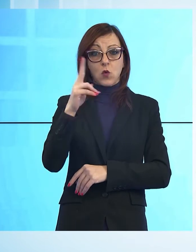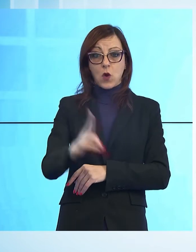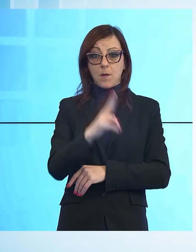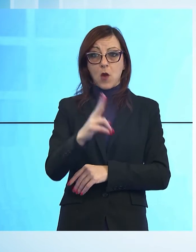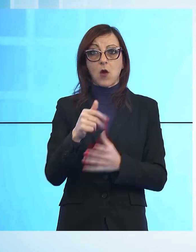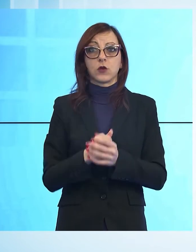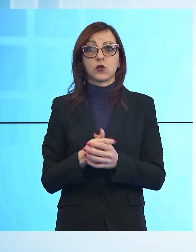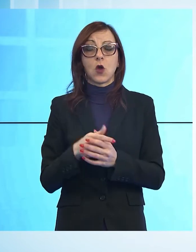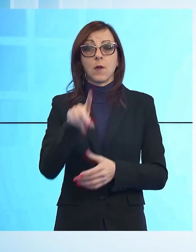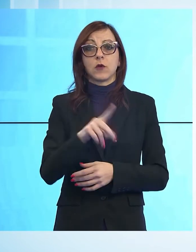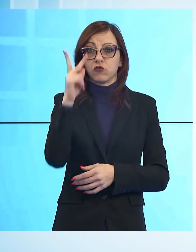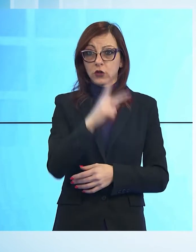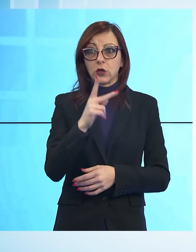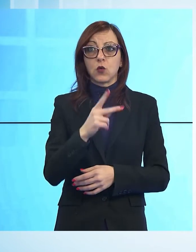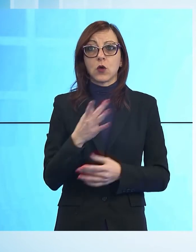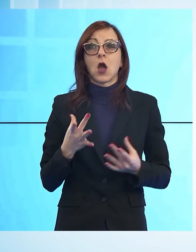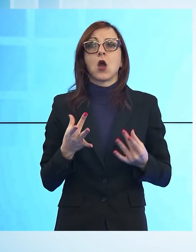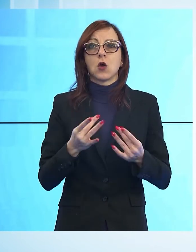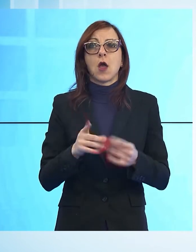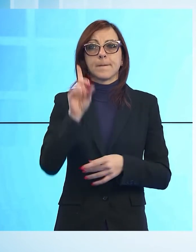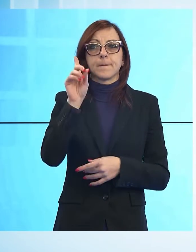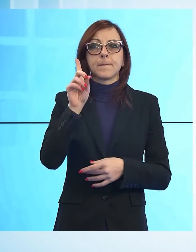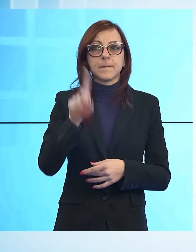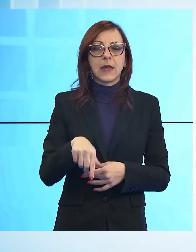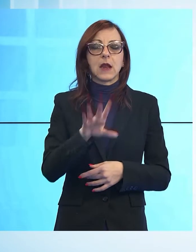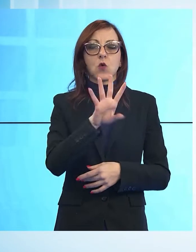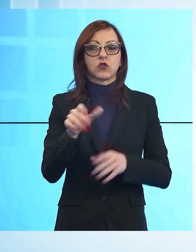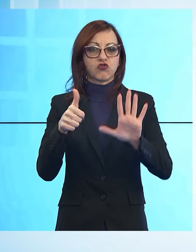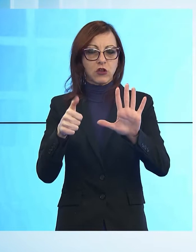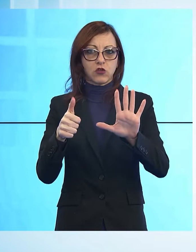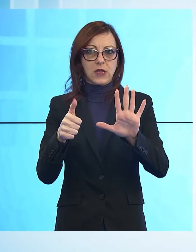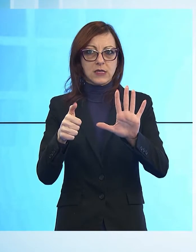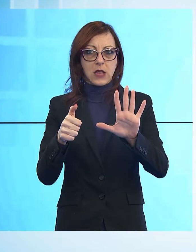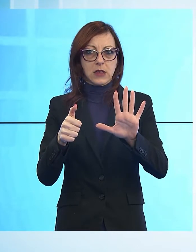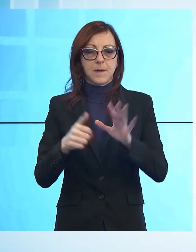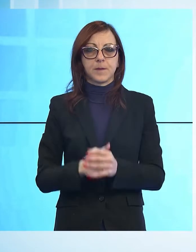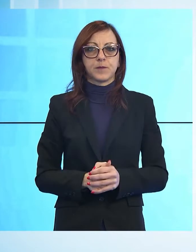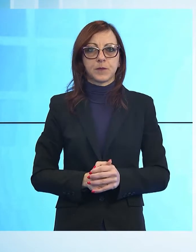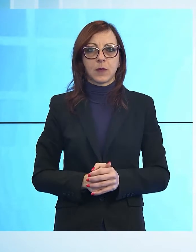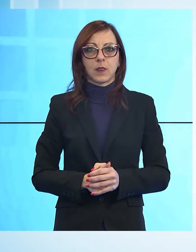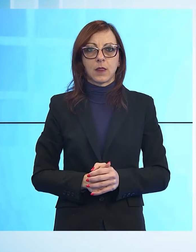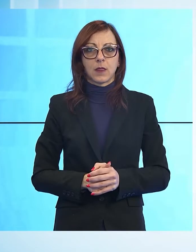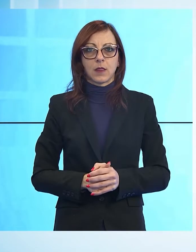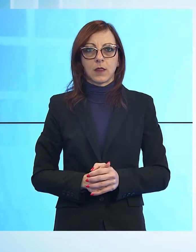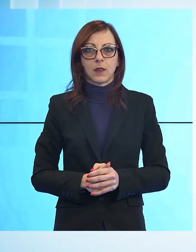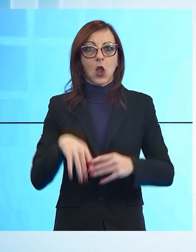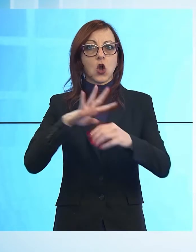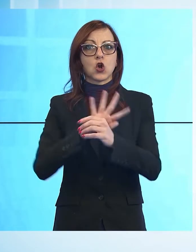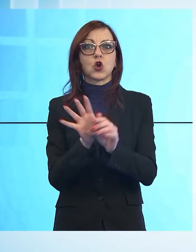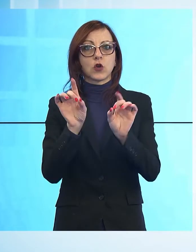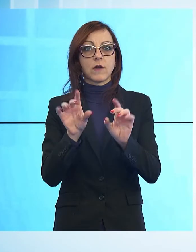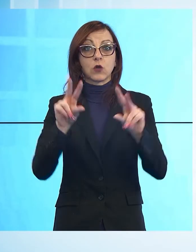nuovi contagiati sono 1.460. E sempre per quanto riguarda il Covid ci sono ulteriori